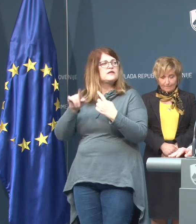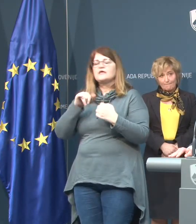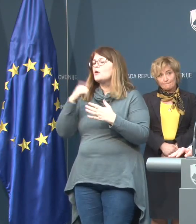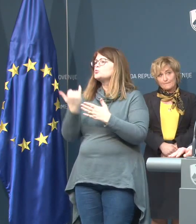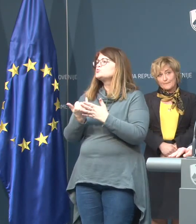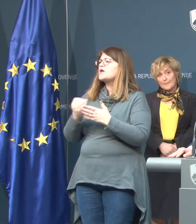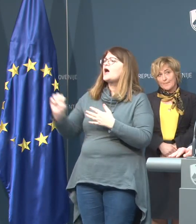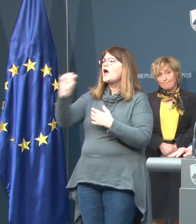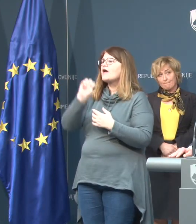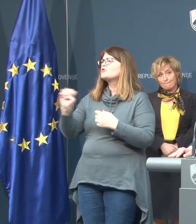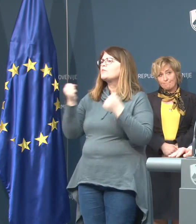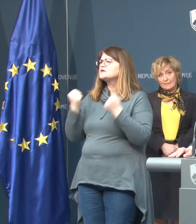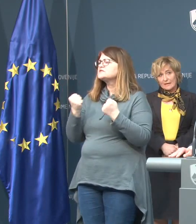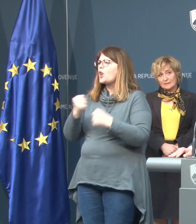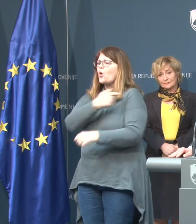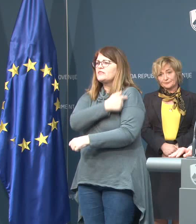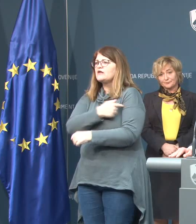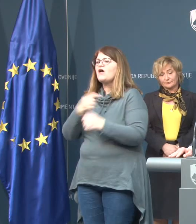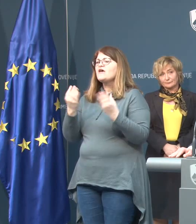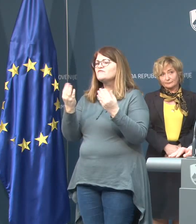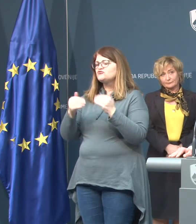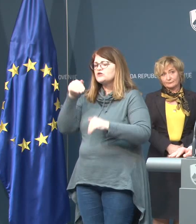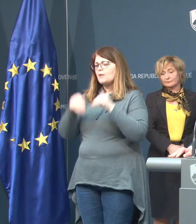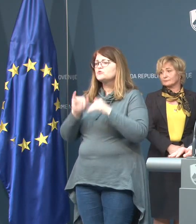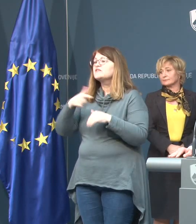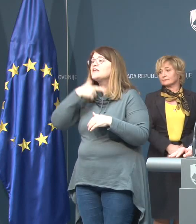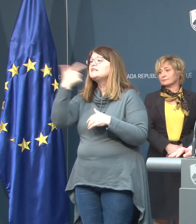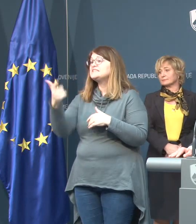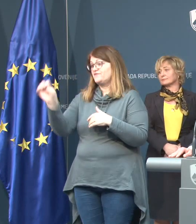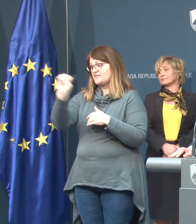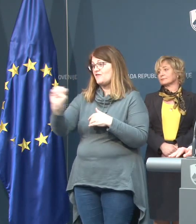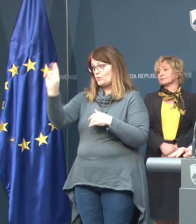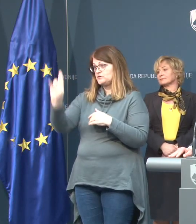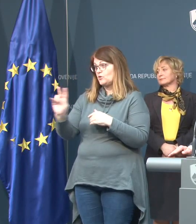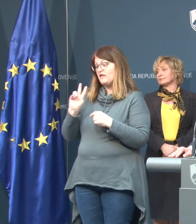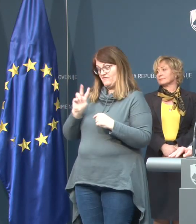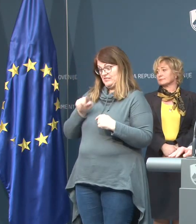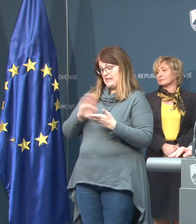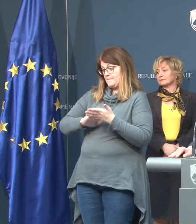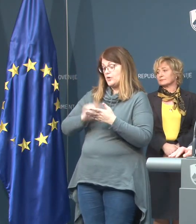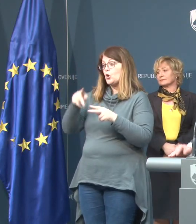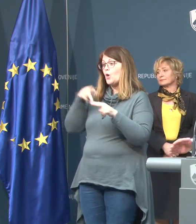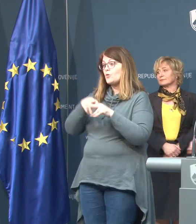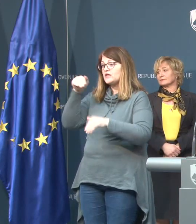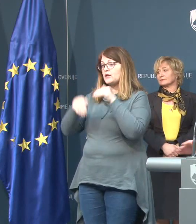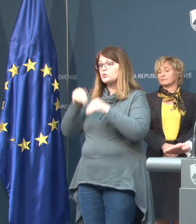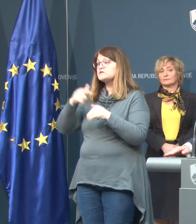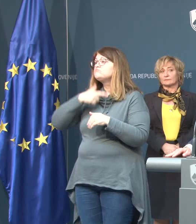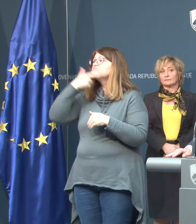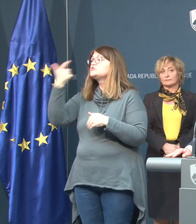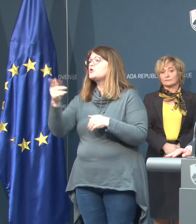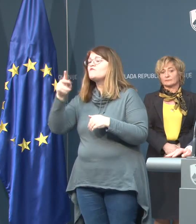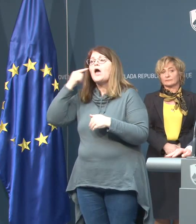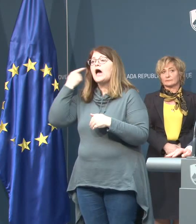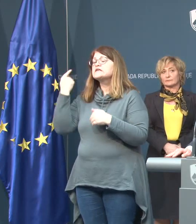Evropa zelo ranljiva, se je večina proizvodnje izven Evropske unije in v takih primerih, ko je motena proizvodnja v neko